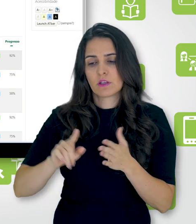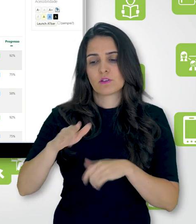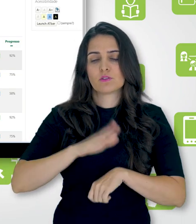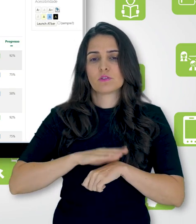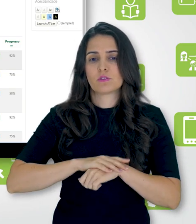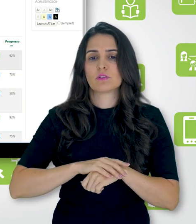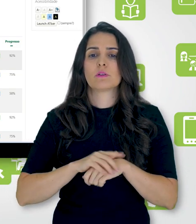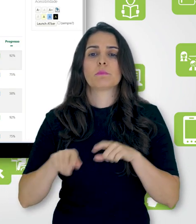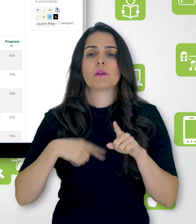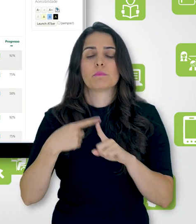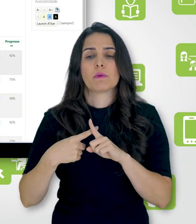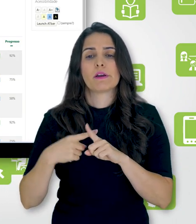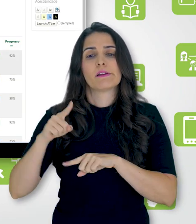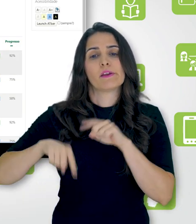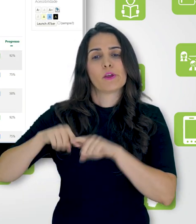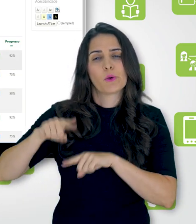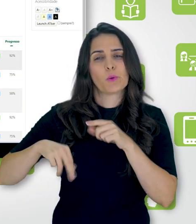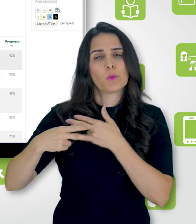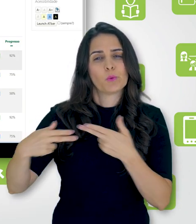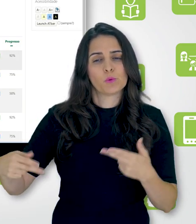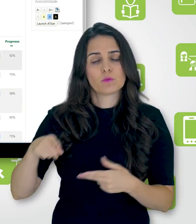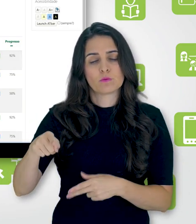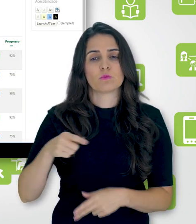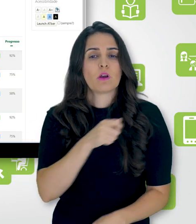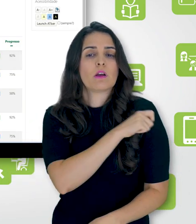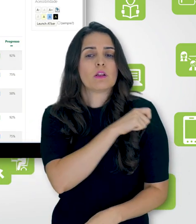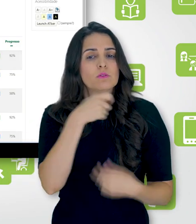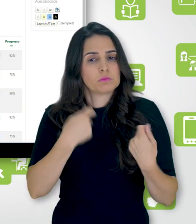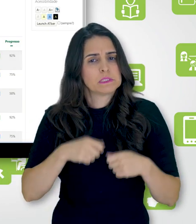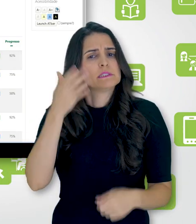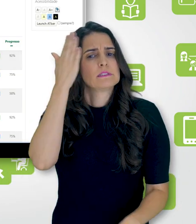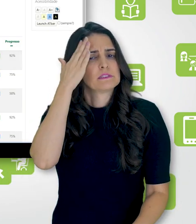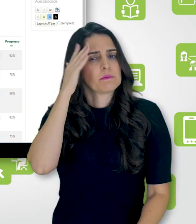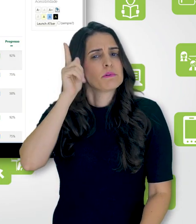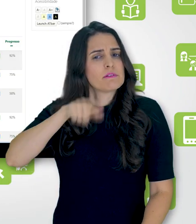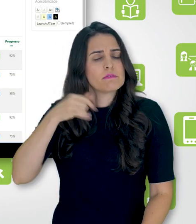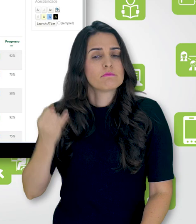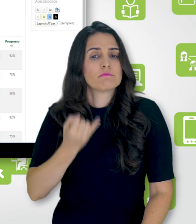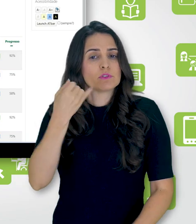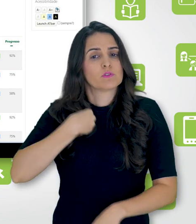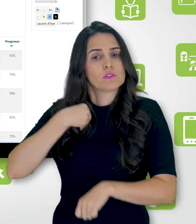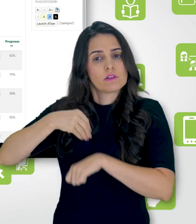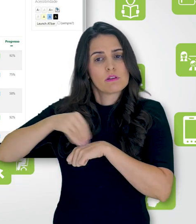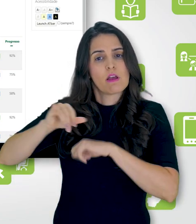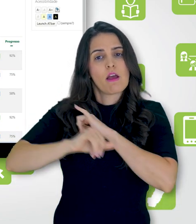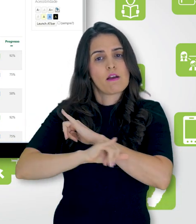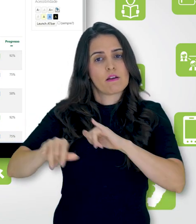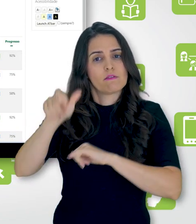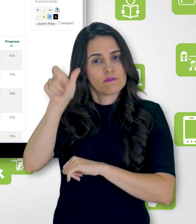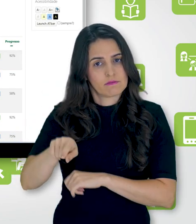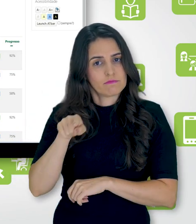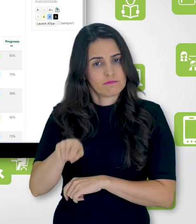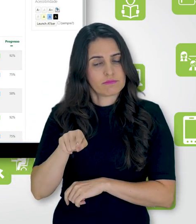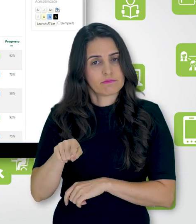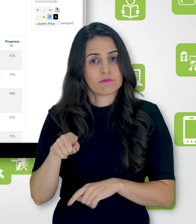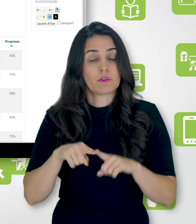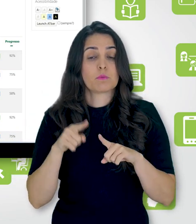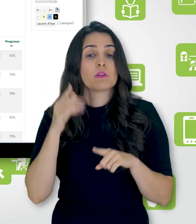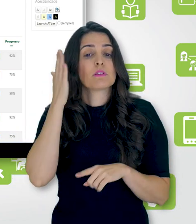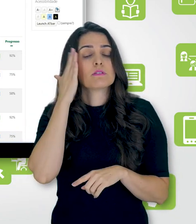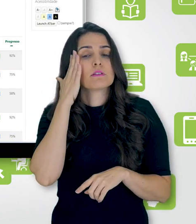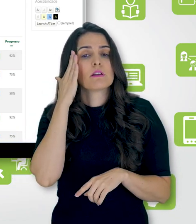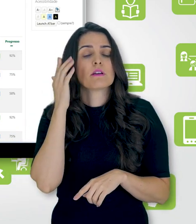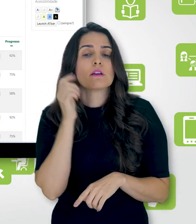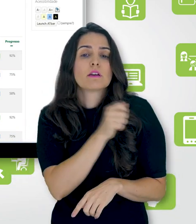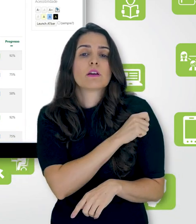atividades e recursos. É importante para que ele fique ciente. E a outra coisa interessante é que você saiba que o aluno só tem